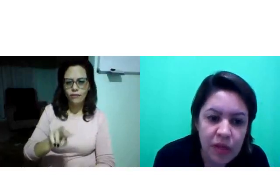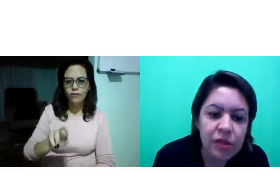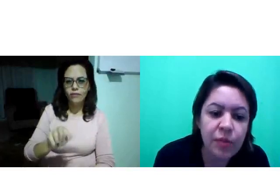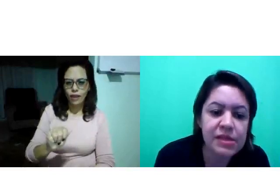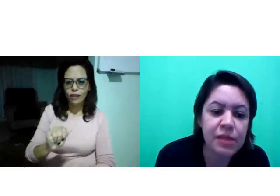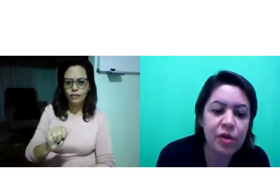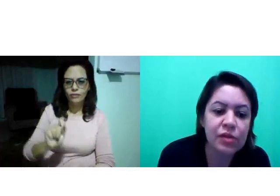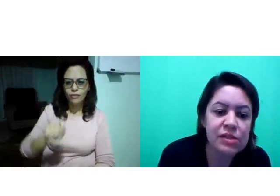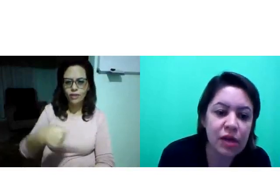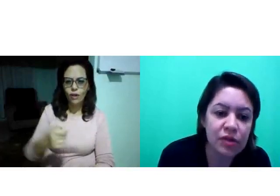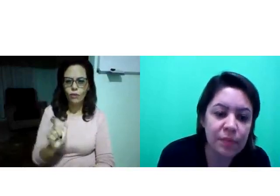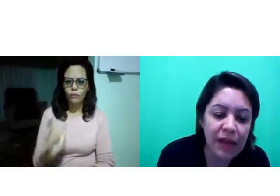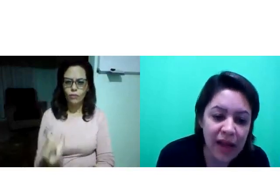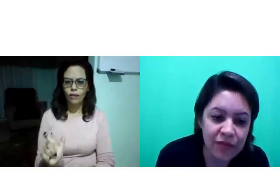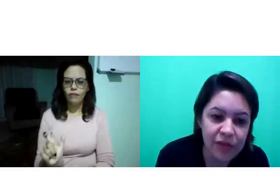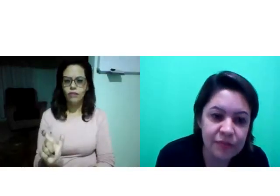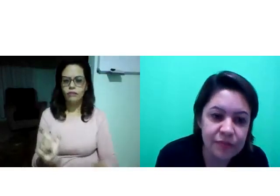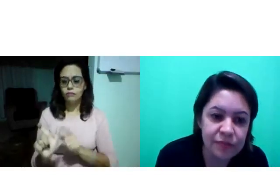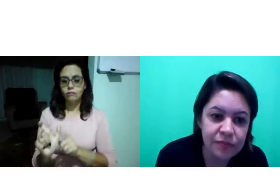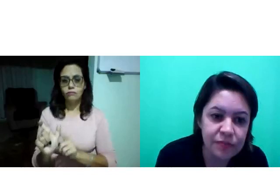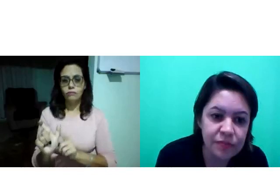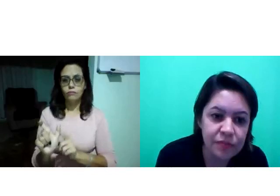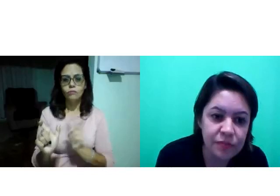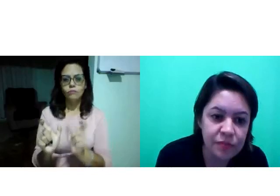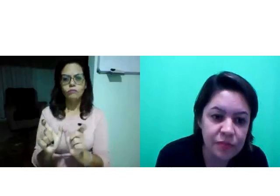Então, percebam aqui o sinal de palavra.